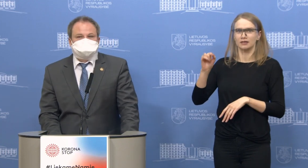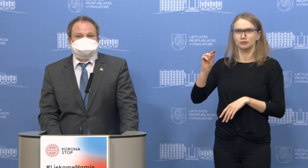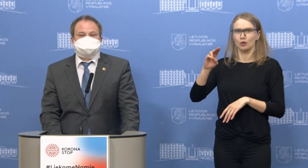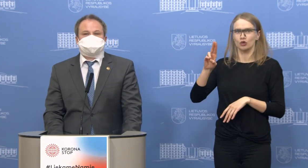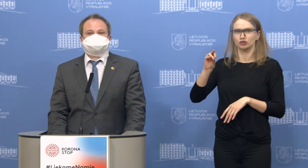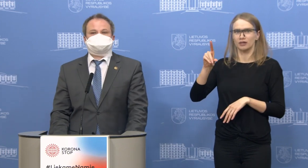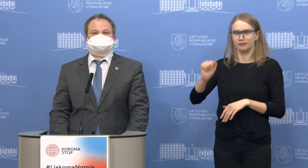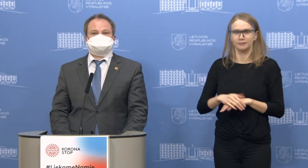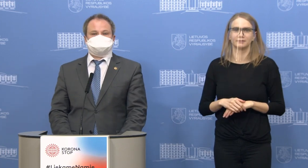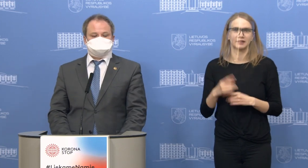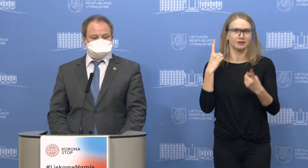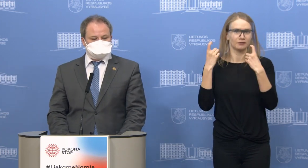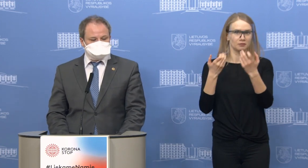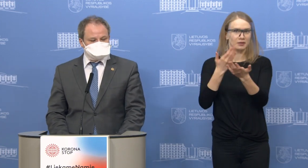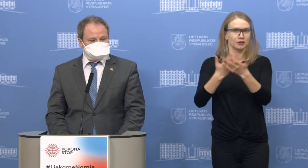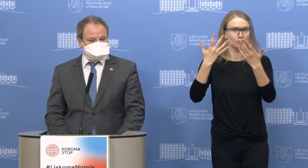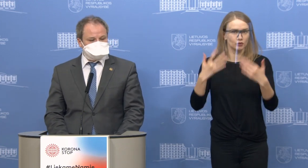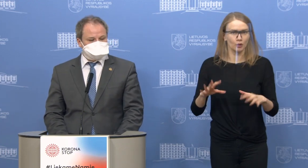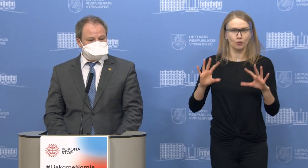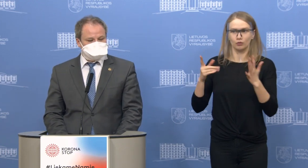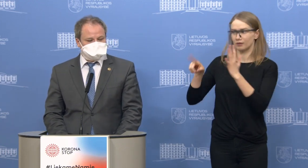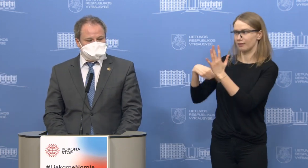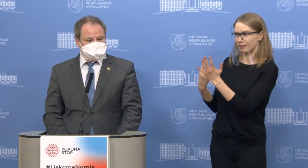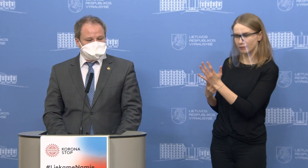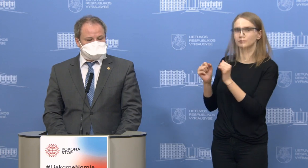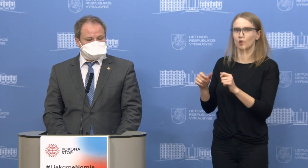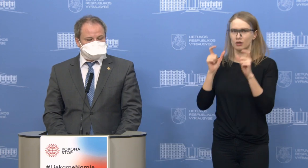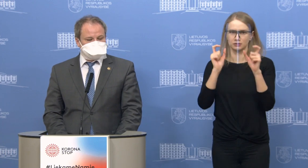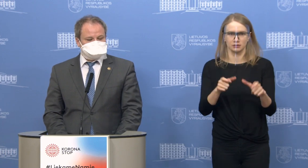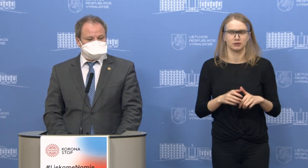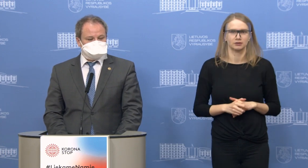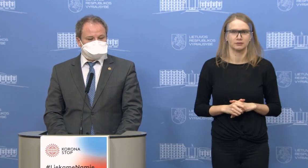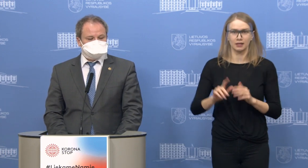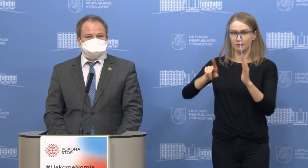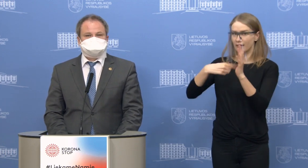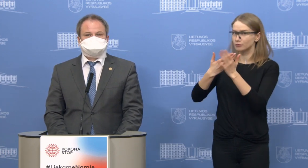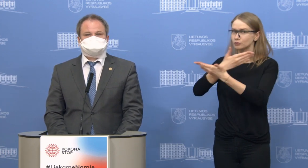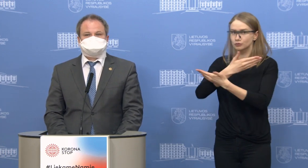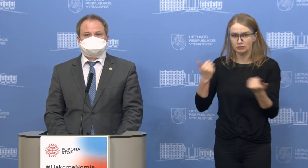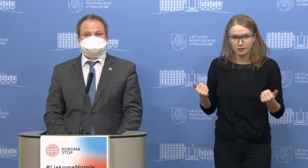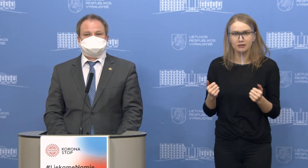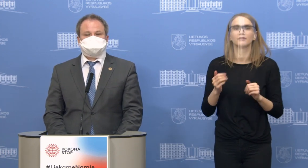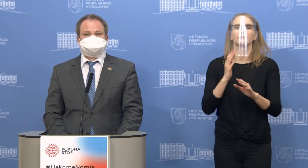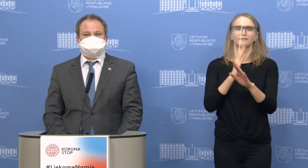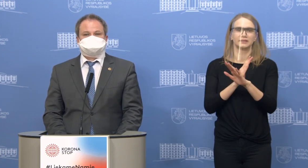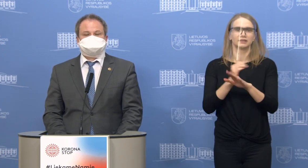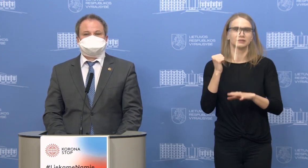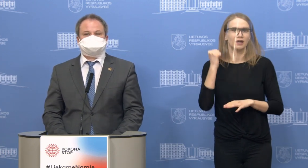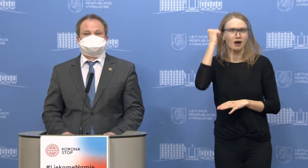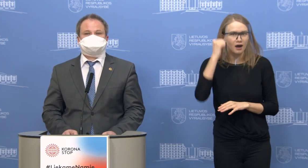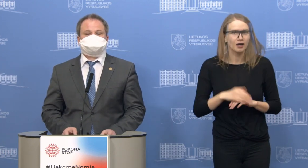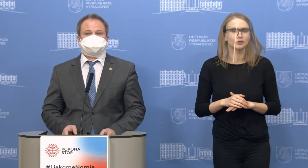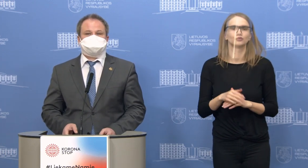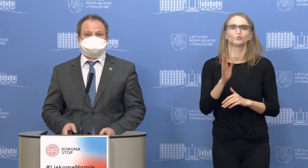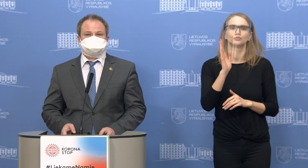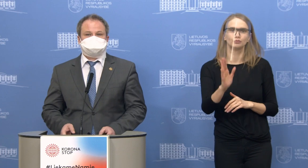būtų aktualios informacijos. Jeigu turite klausimų atsakysiu, klausimų nematau. Tai tuom kartu dėkoju uždėmesi ir